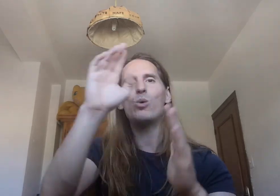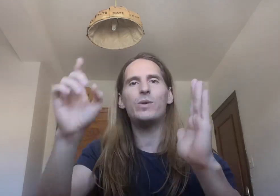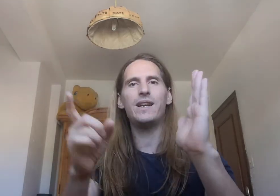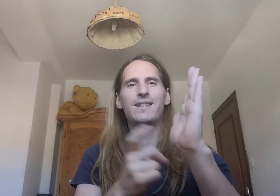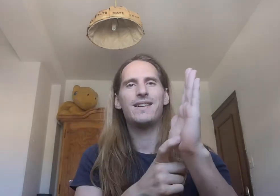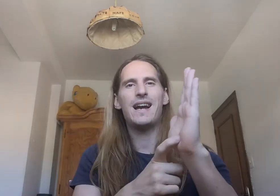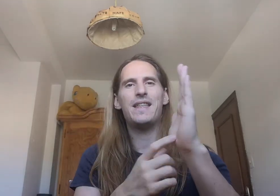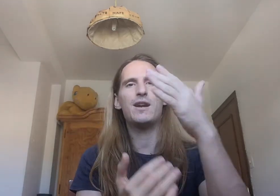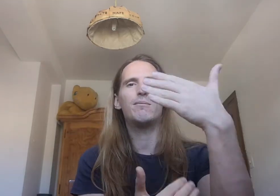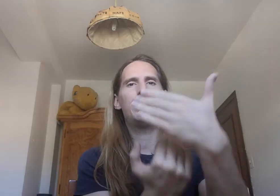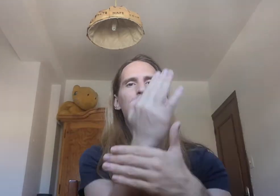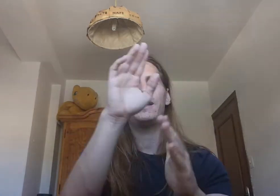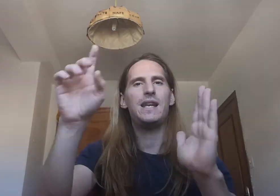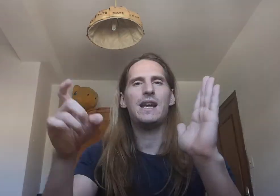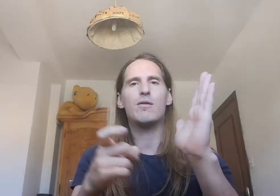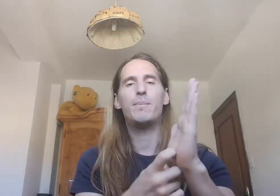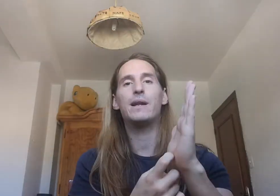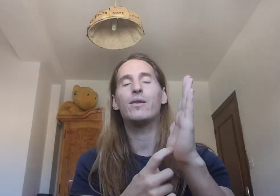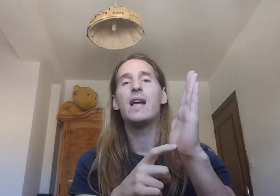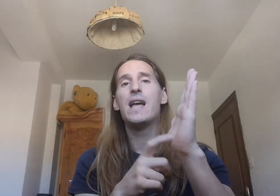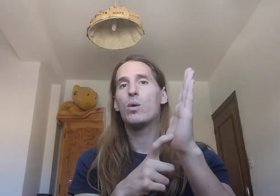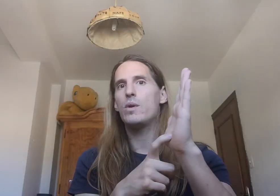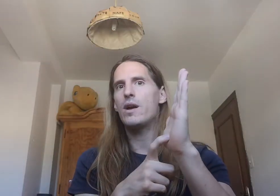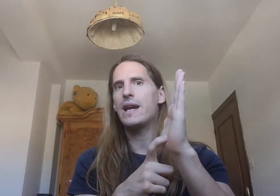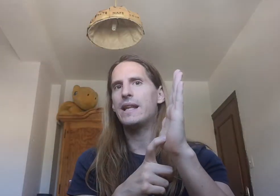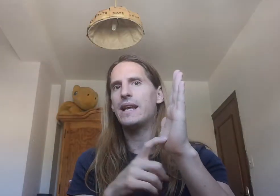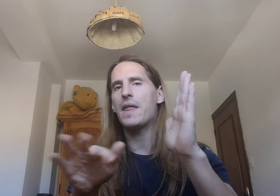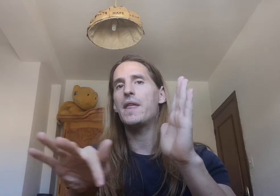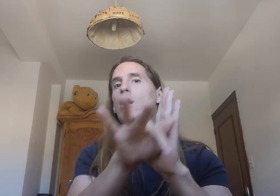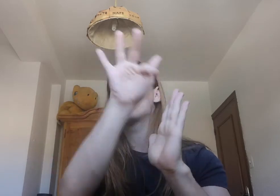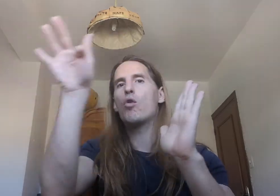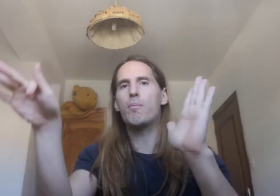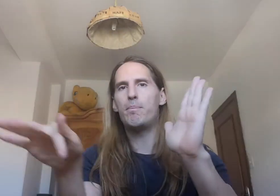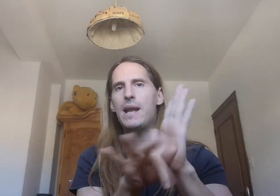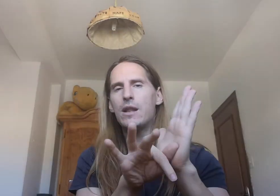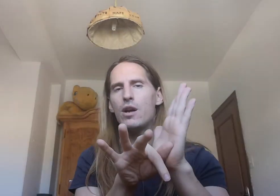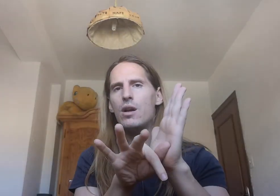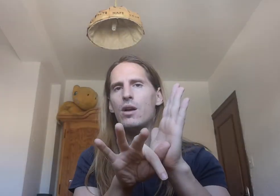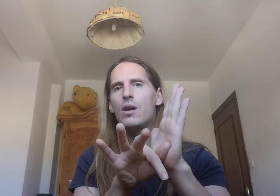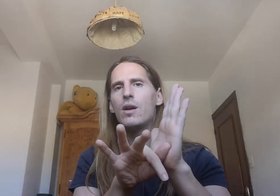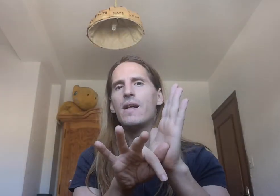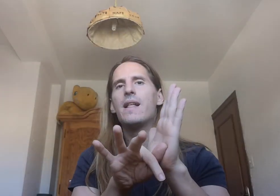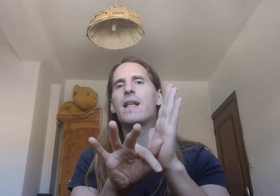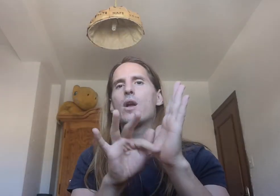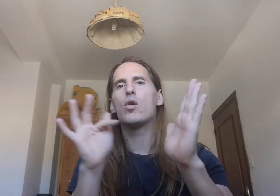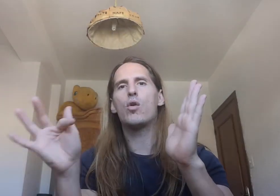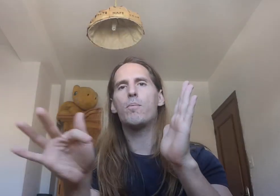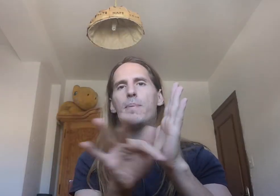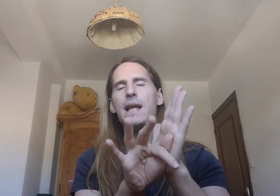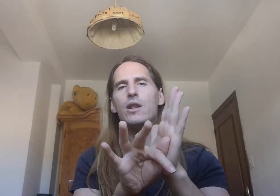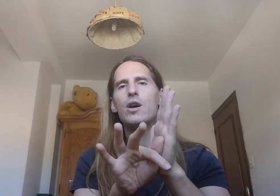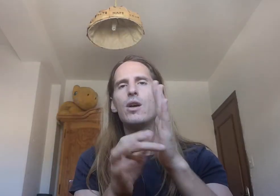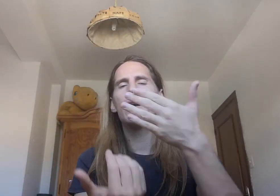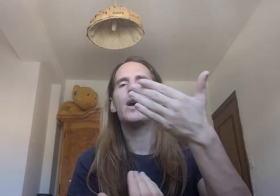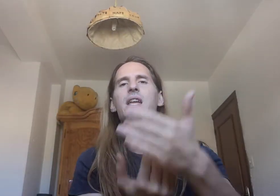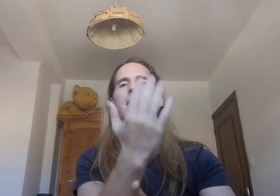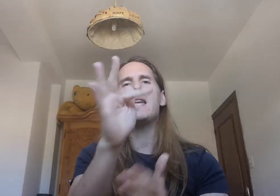unen A día completo Día completo Cuidado que hay gente que hace Completo Completo Y día